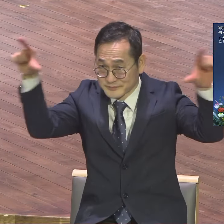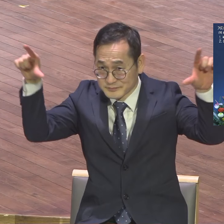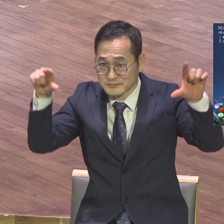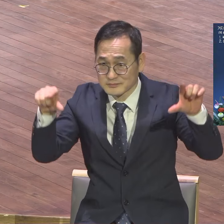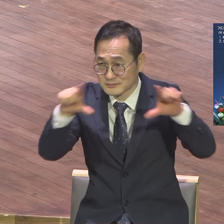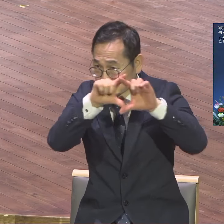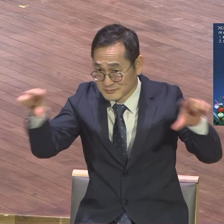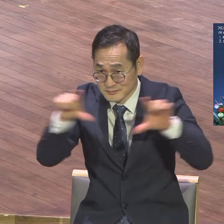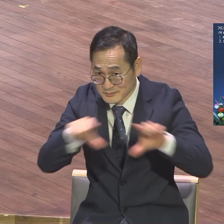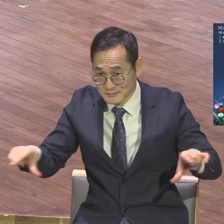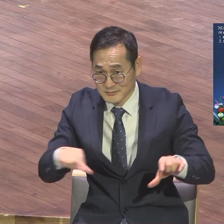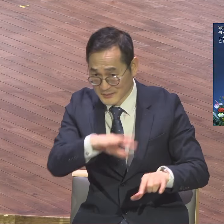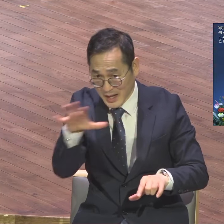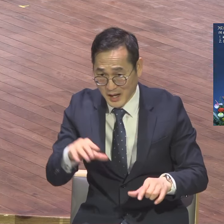하나의 말씀인데